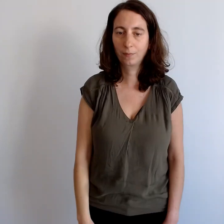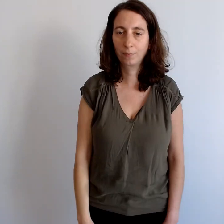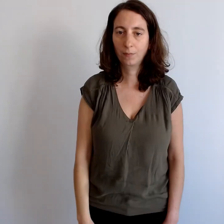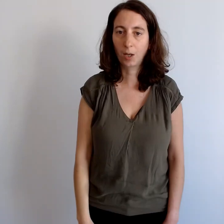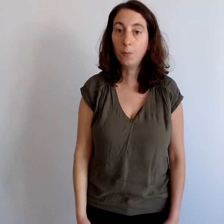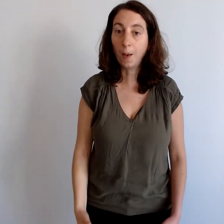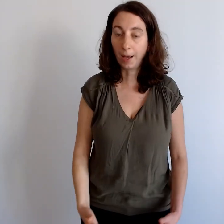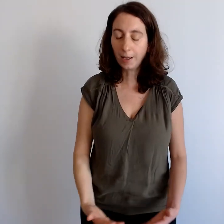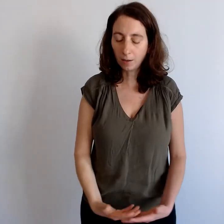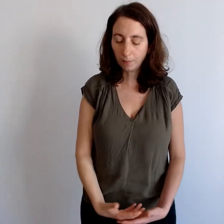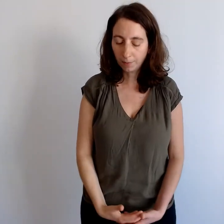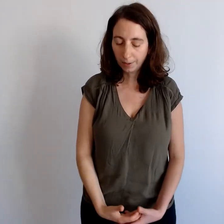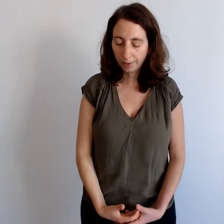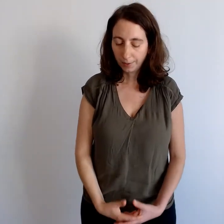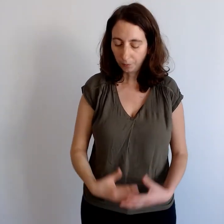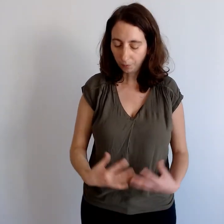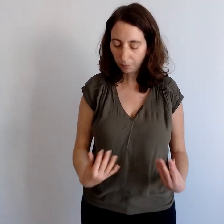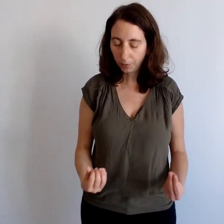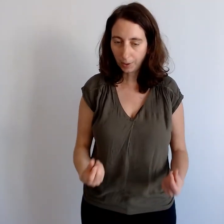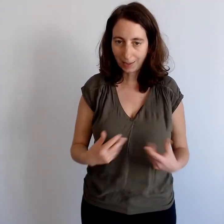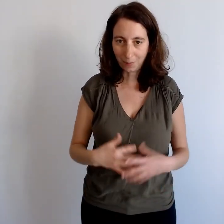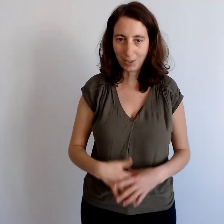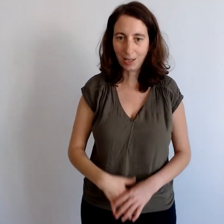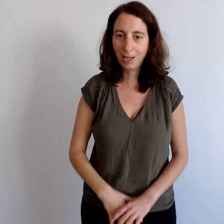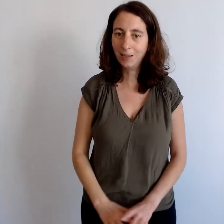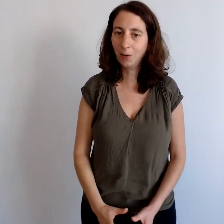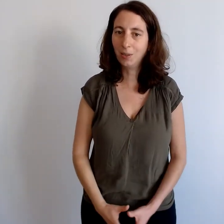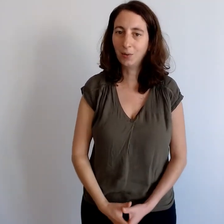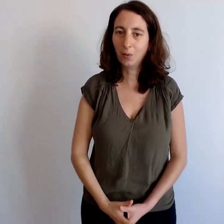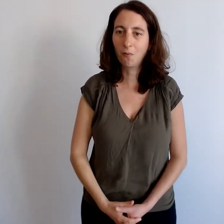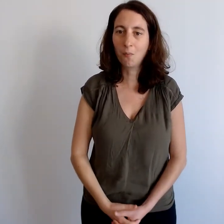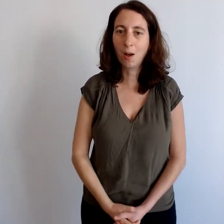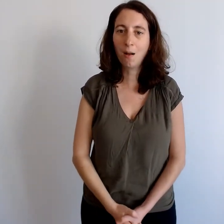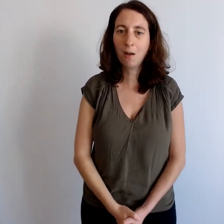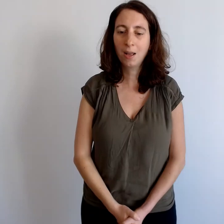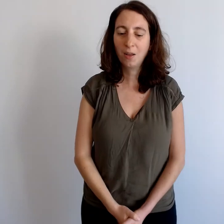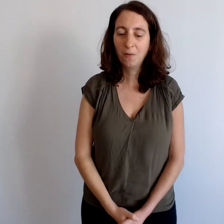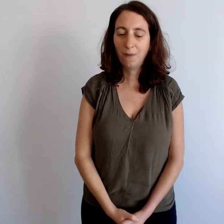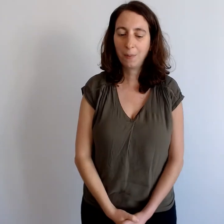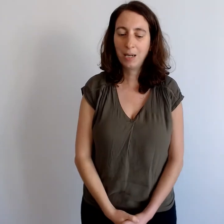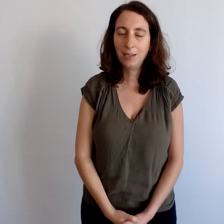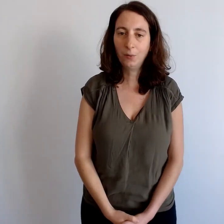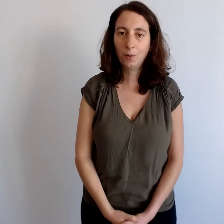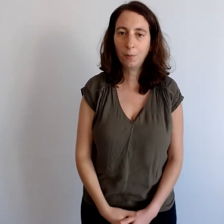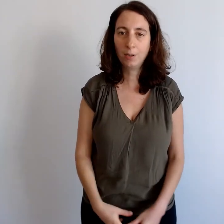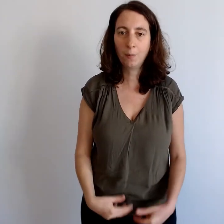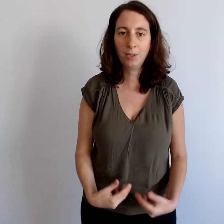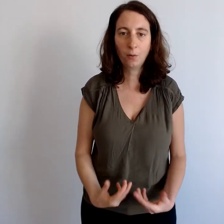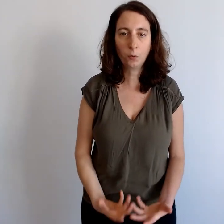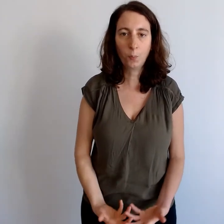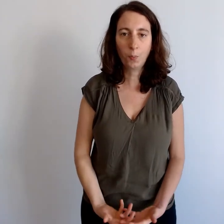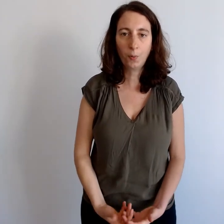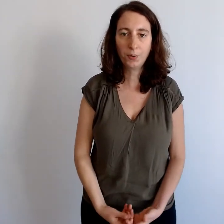Et puis, pareil, une fois que vous aurez terminé, laissez redescendre vos mains, fermez les yeux et prenez un petit temps de pause,